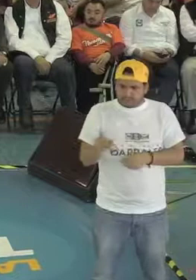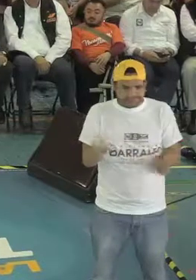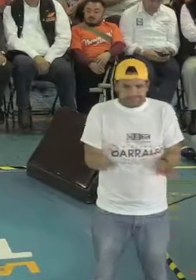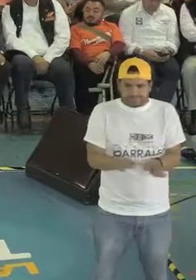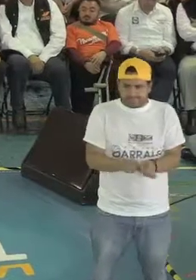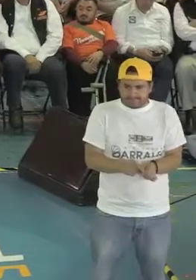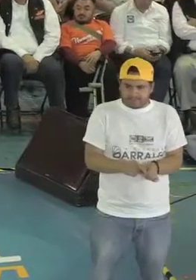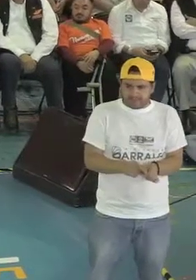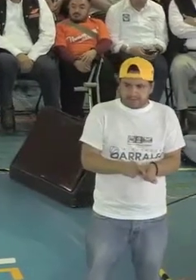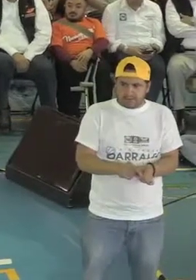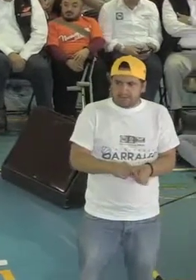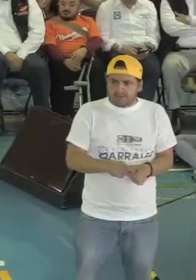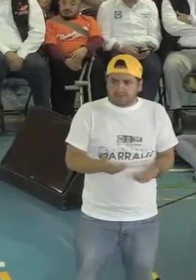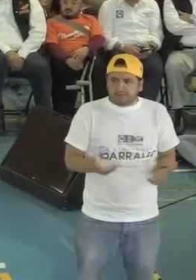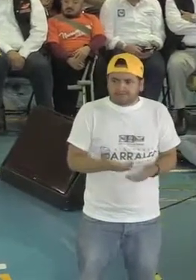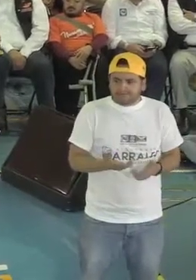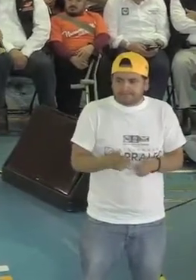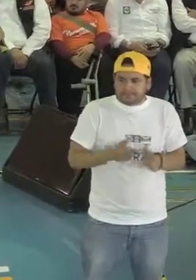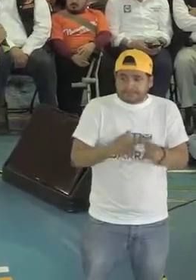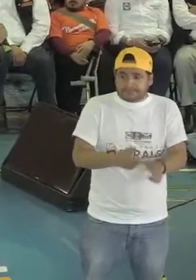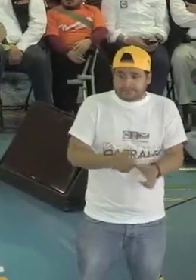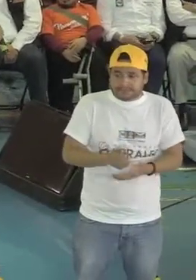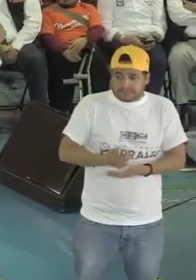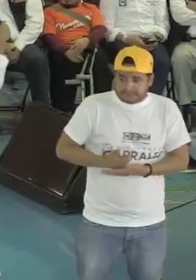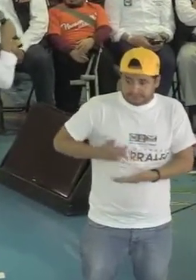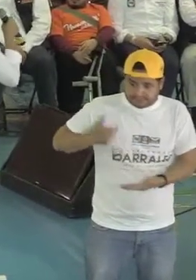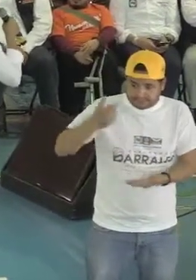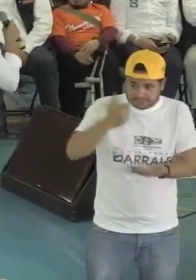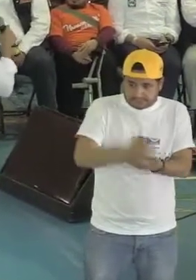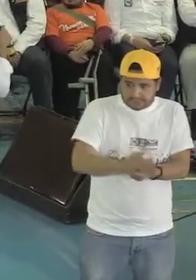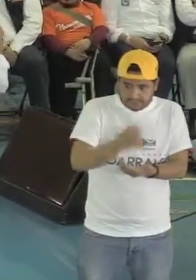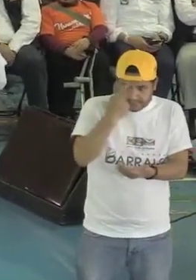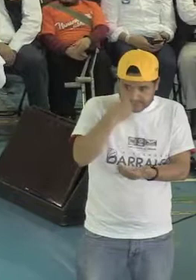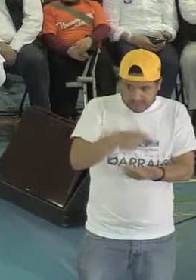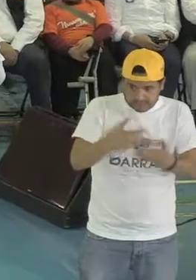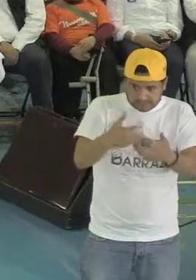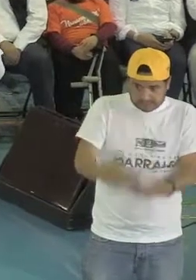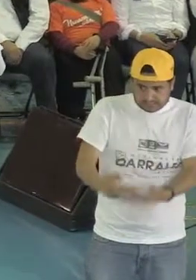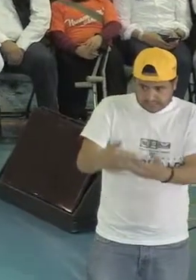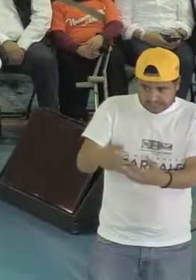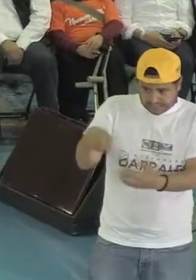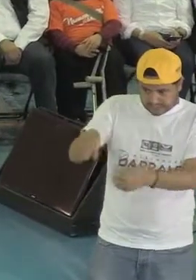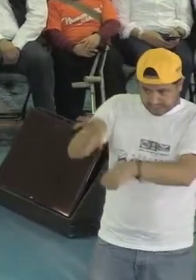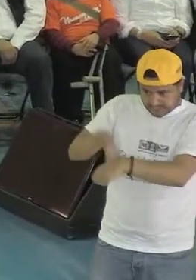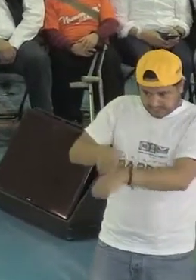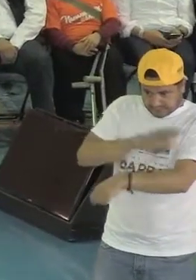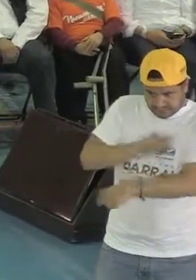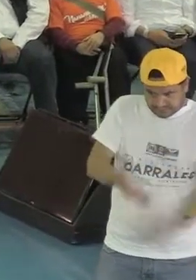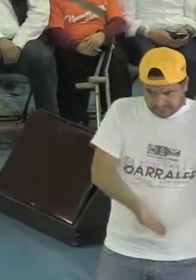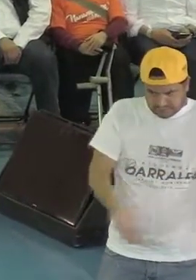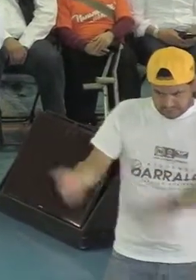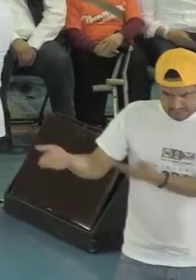y vamos a generar incentivos para que las empresas también tengan un aliciente para